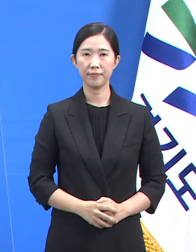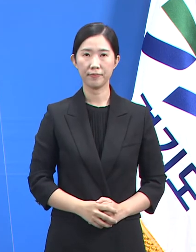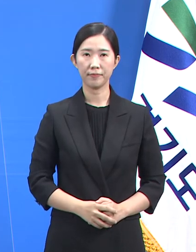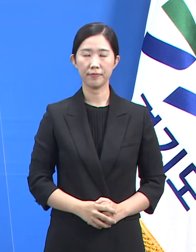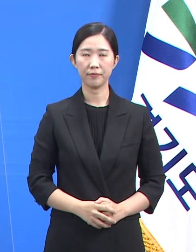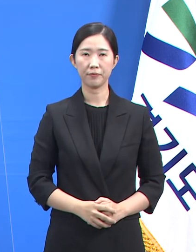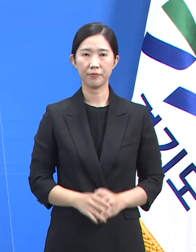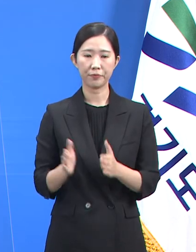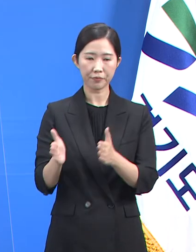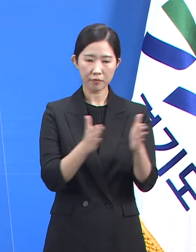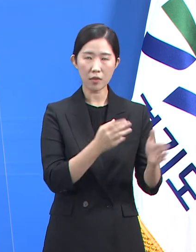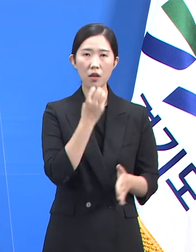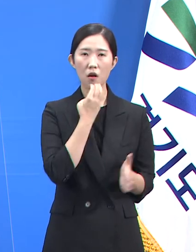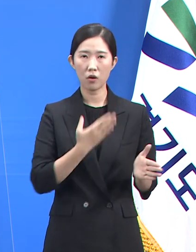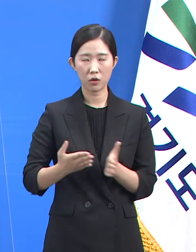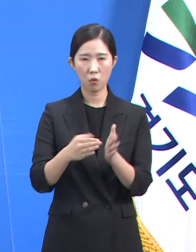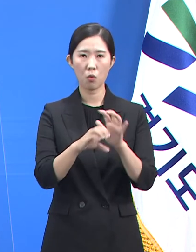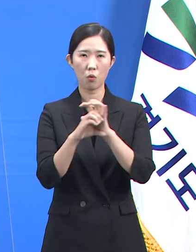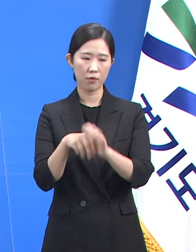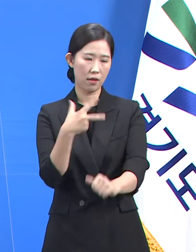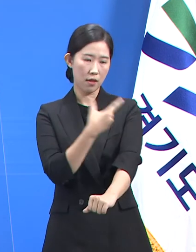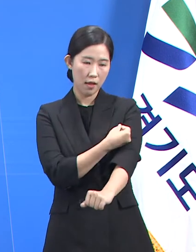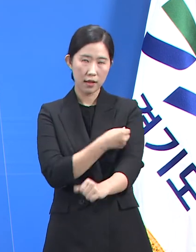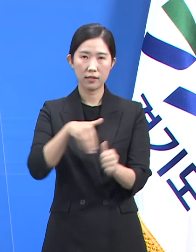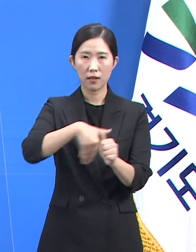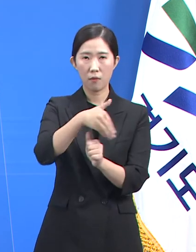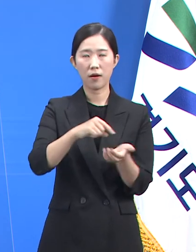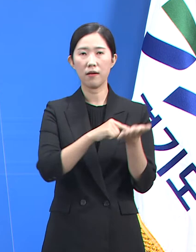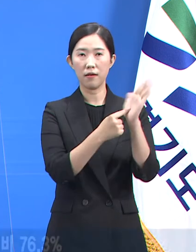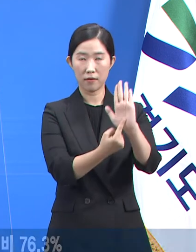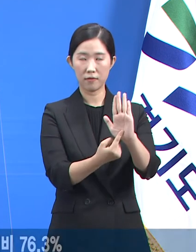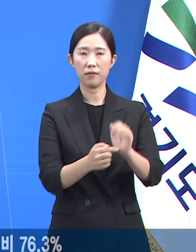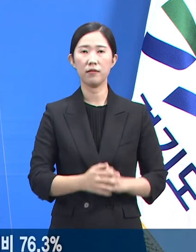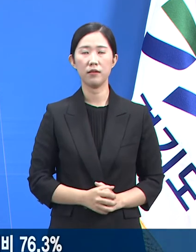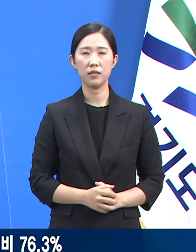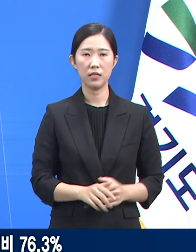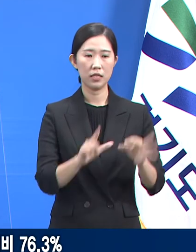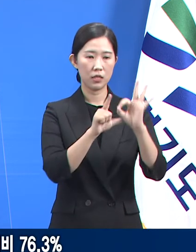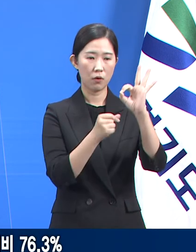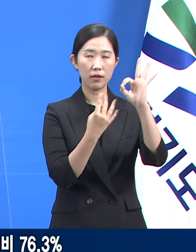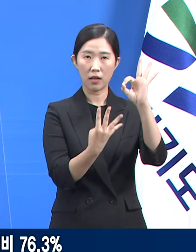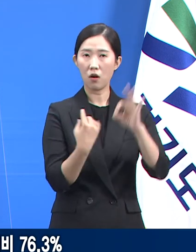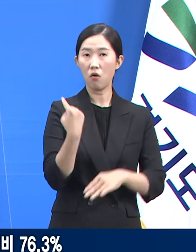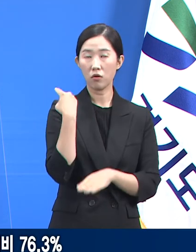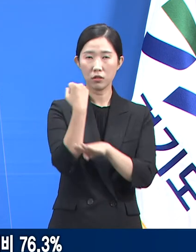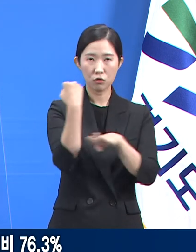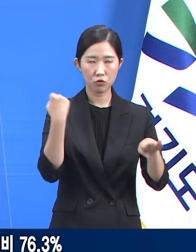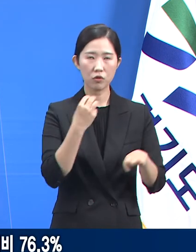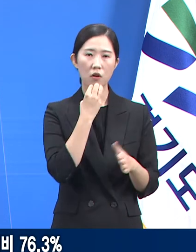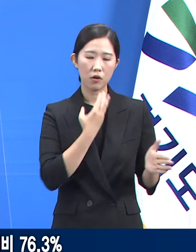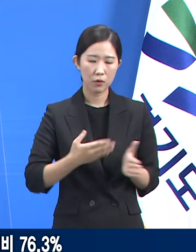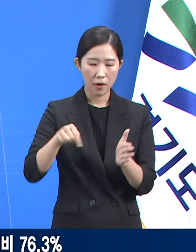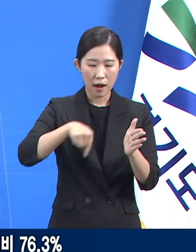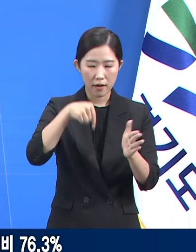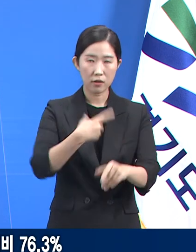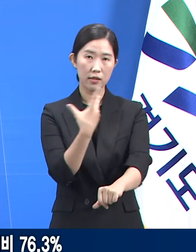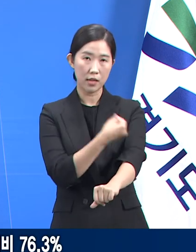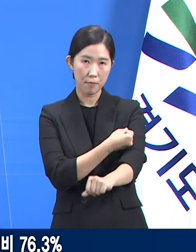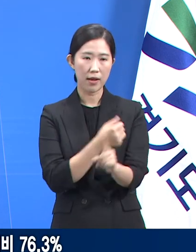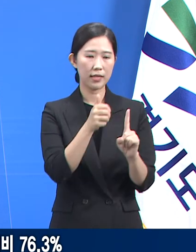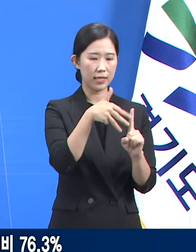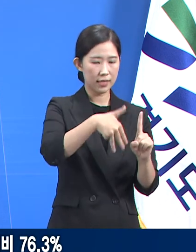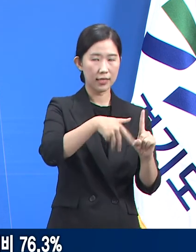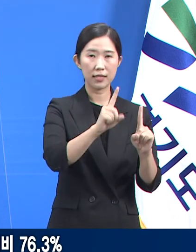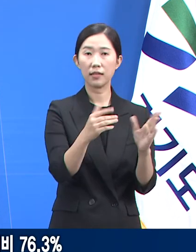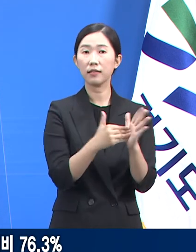다음은 경기도 코로나19 예방접종 현황입니다. 10월 4일 18시 기준 도내에서 코로나19 예방접종을 1회